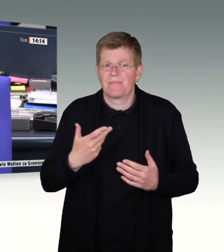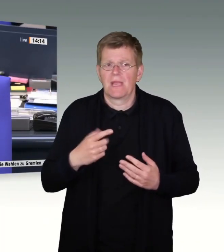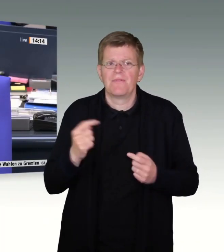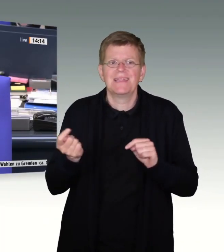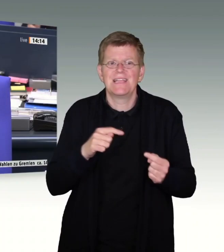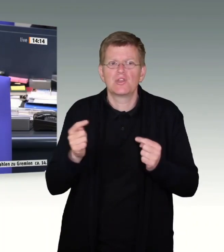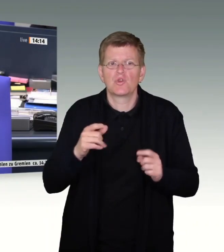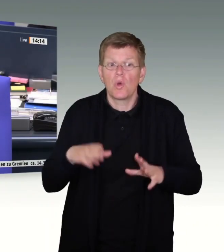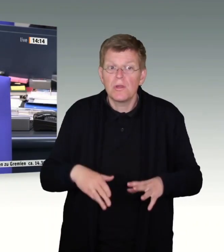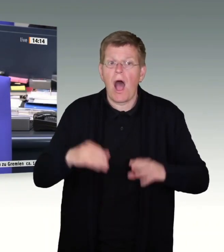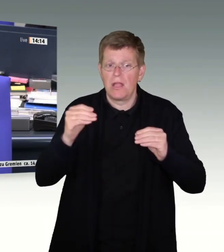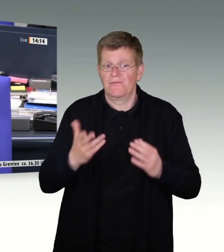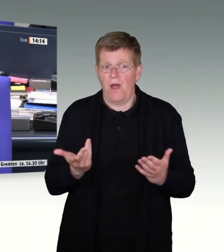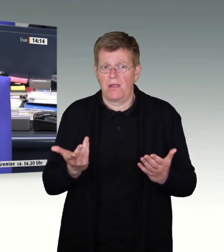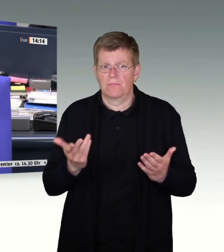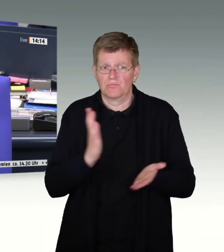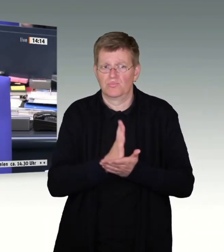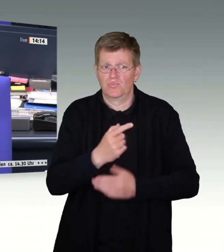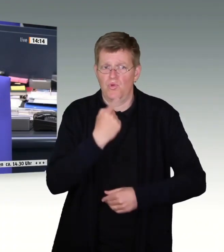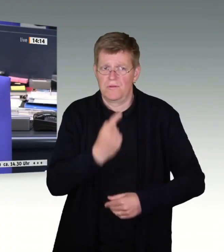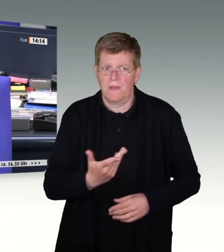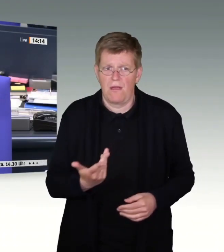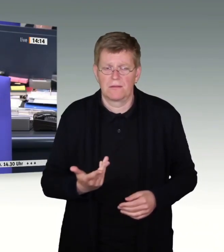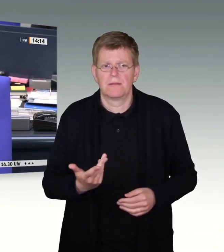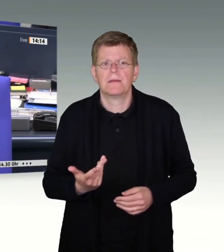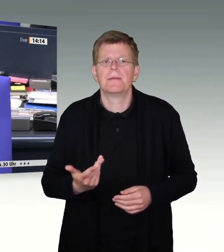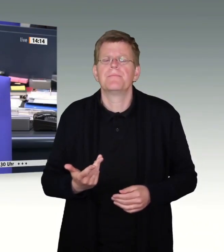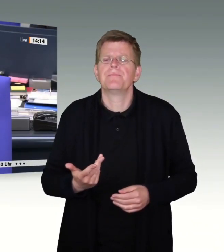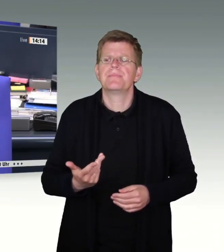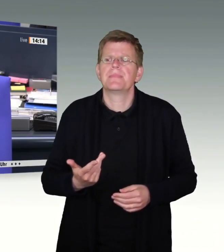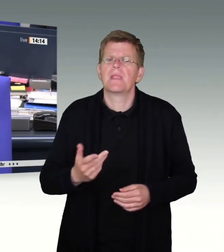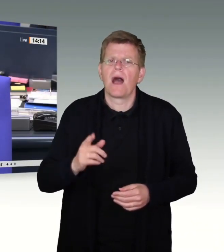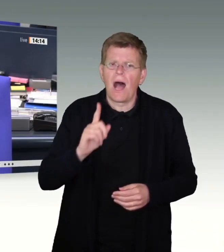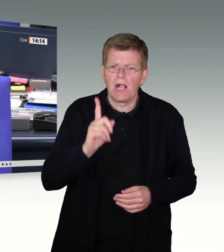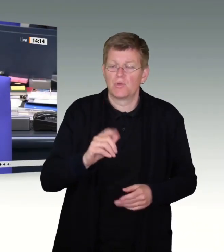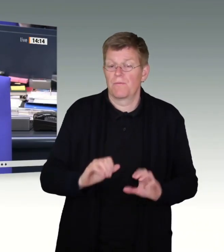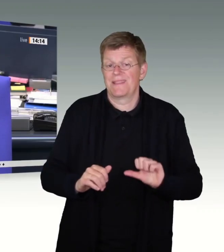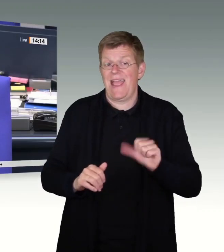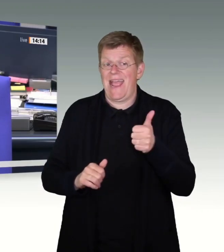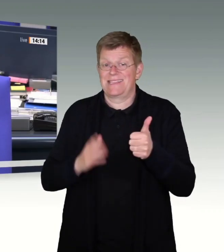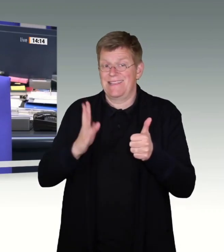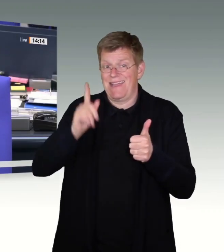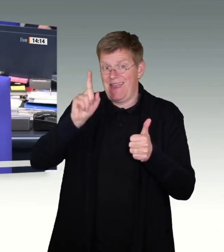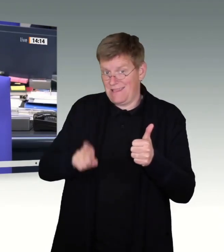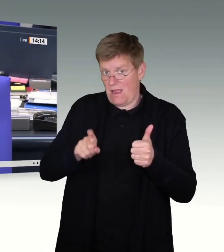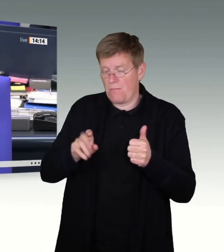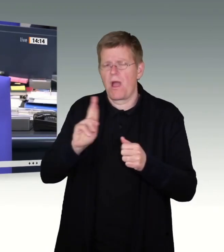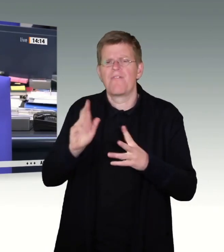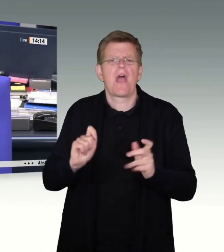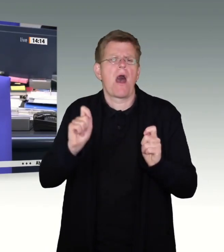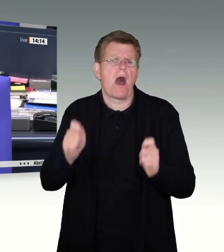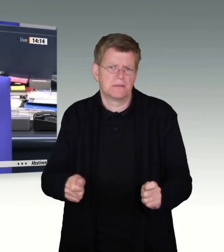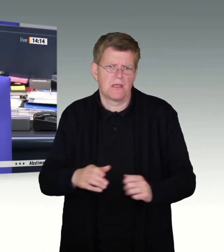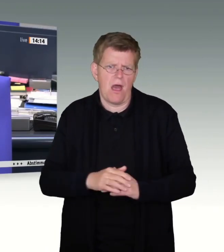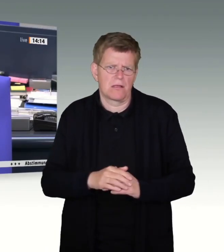bevor ich sie eröffnet habe, dafür gesorgt, dass auch der erste Redner der antragstellenden Fraktion die